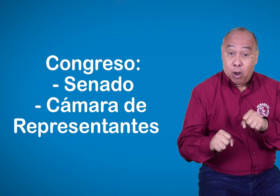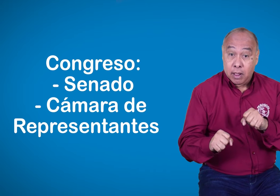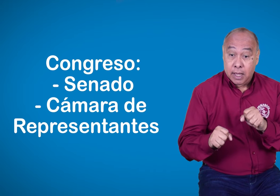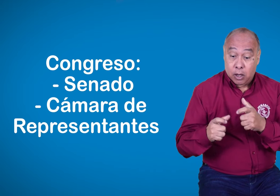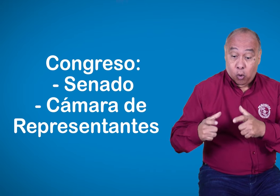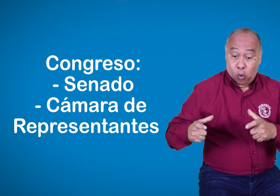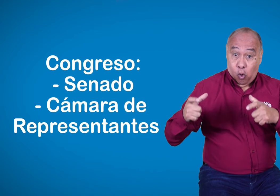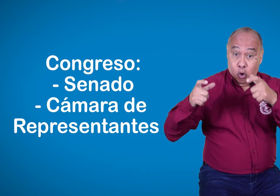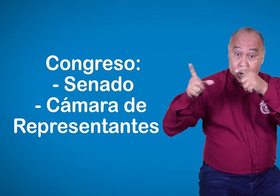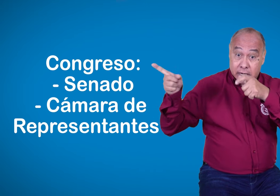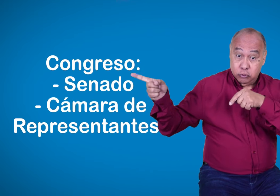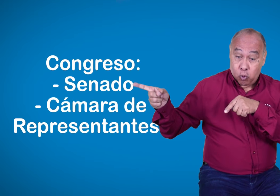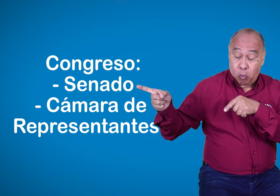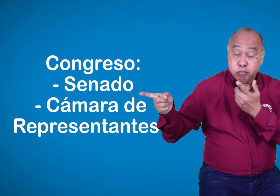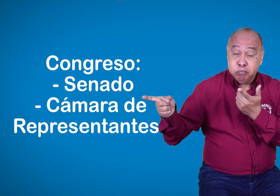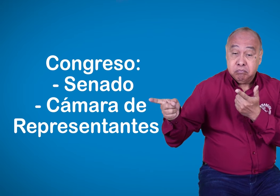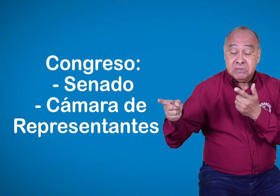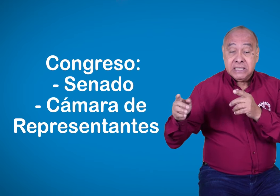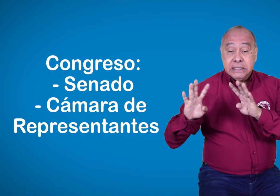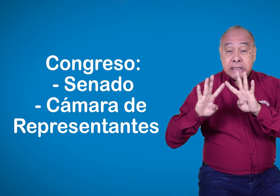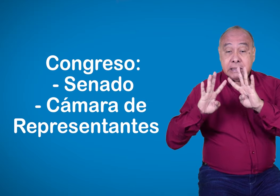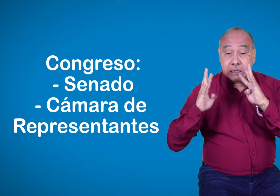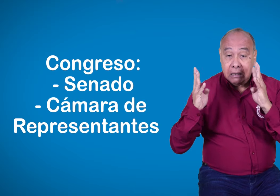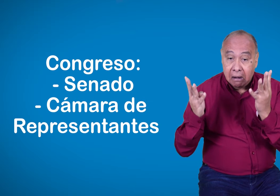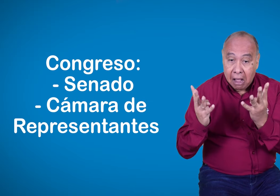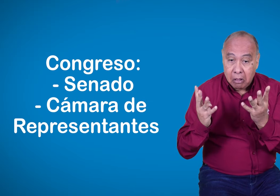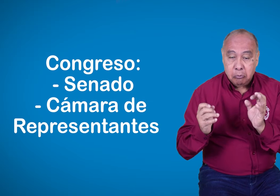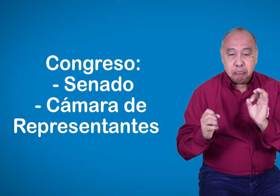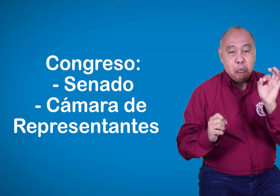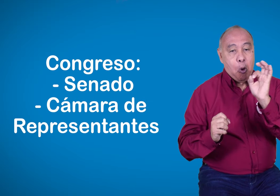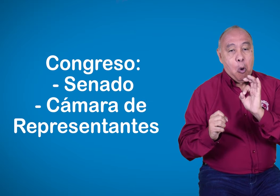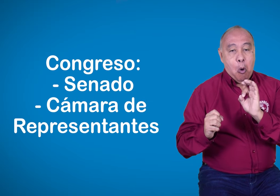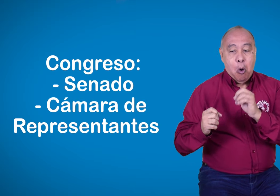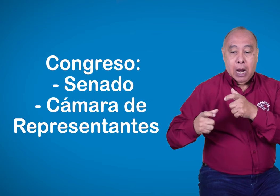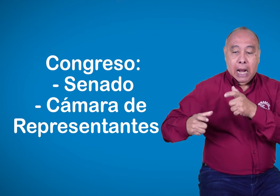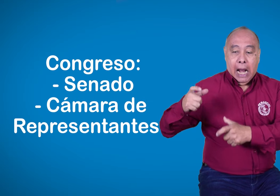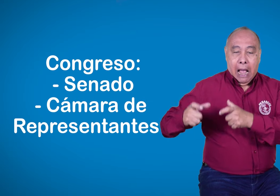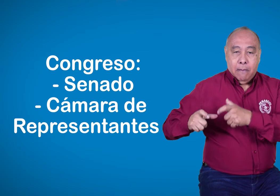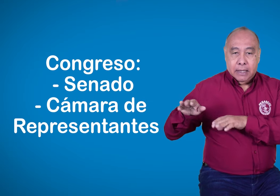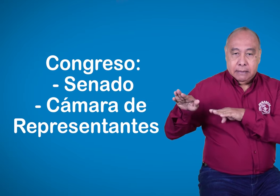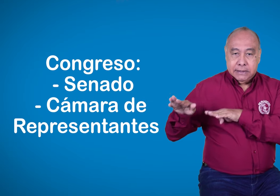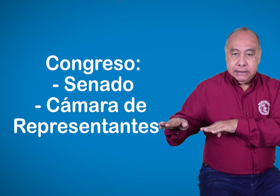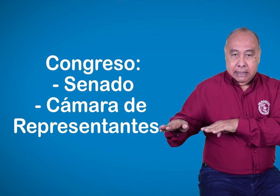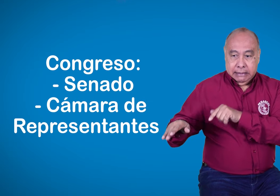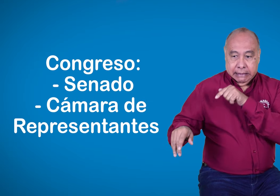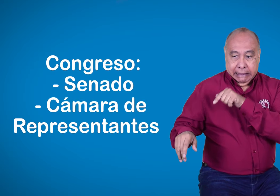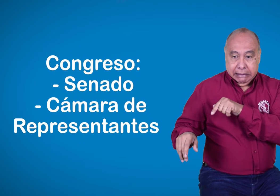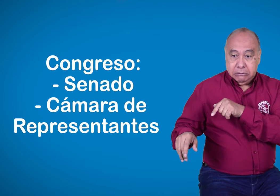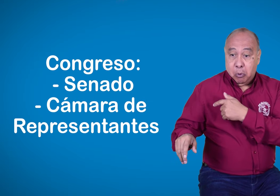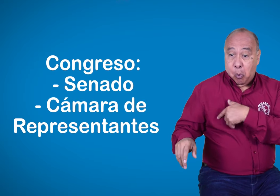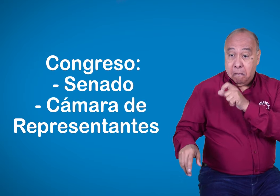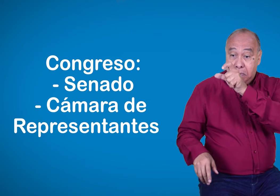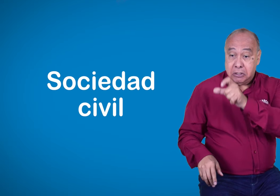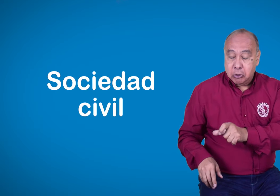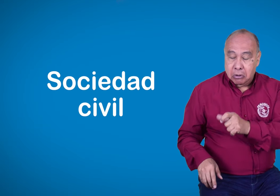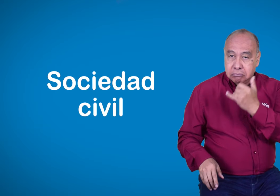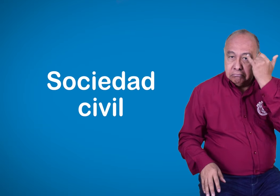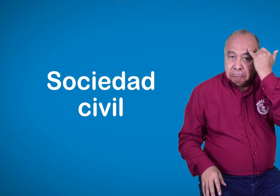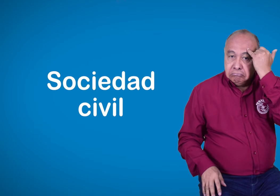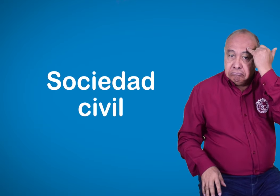tanto el Senado como la Cámara de Representantes. También los ciudadanos lo pueden realizar, o hasta FENASCOL como